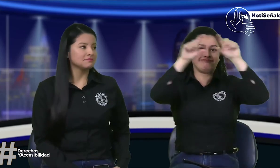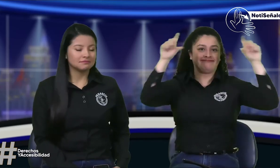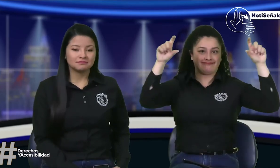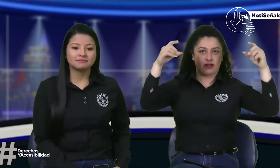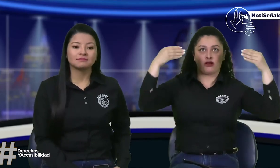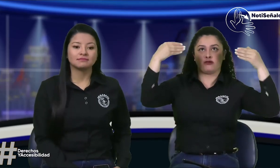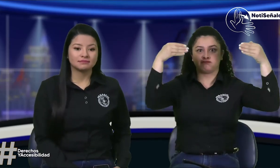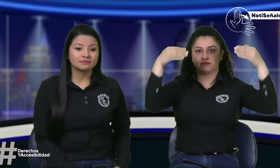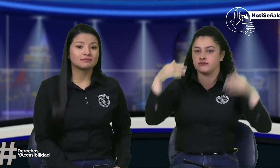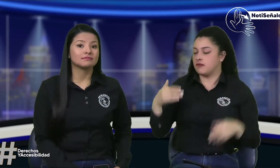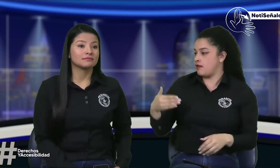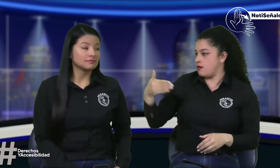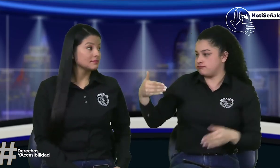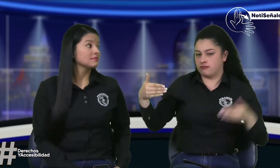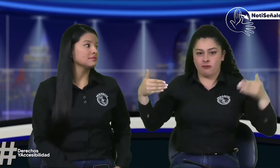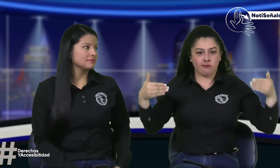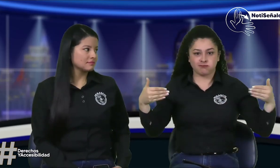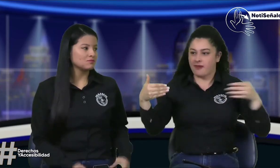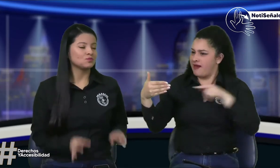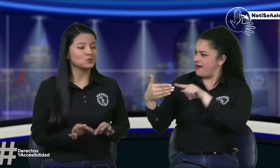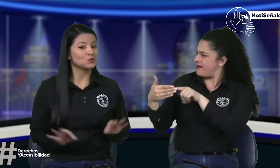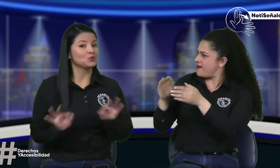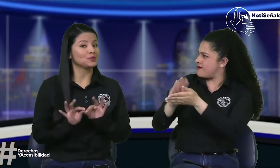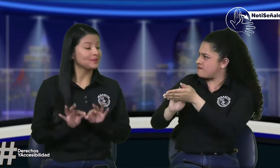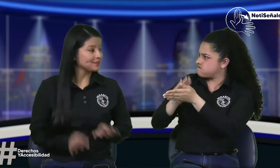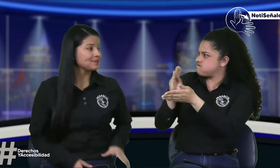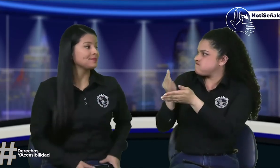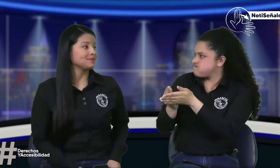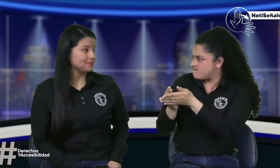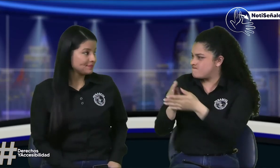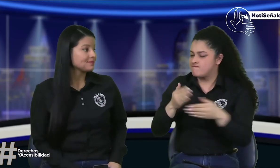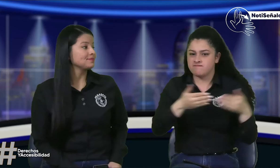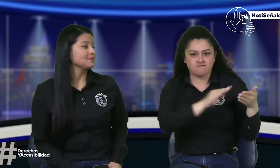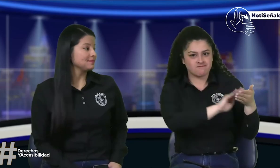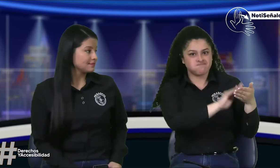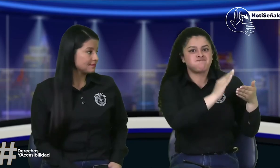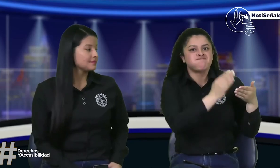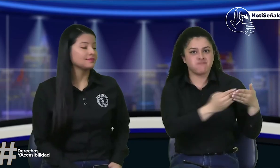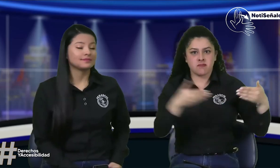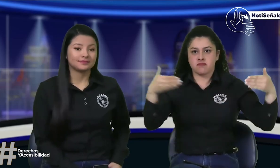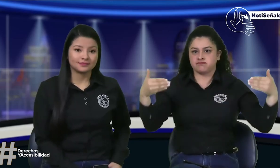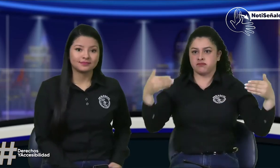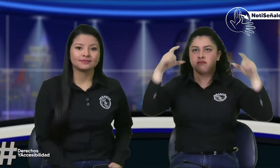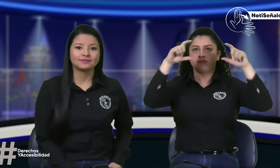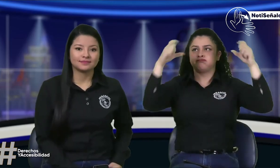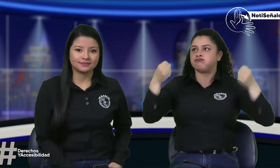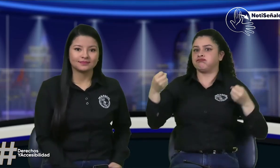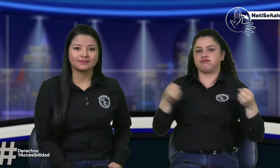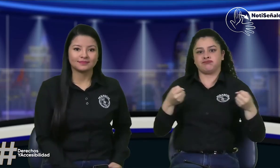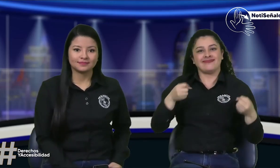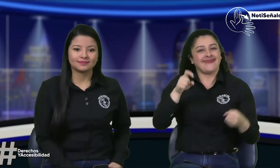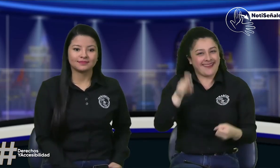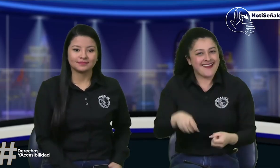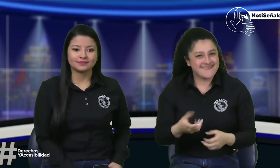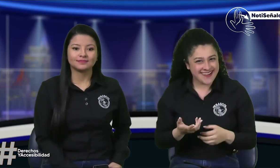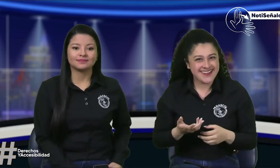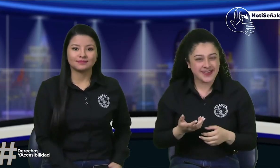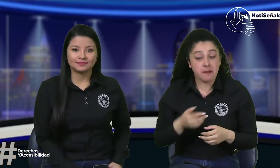los ajustes razonables para tener la licencia apuntar los espejos y los requerimientos que se necesitan